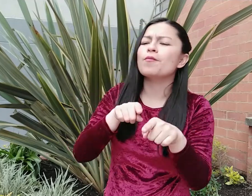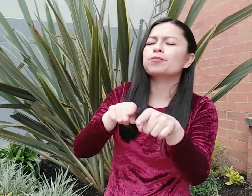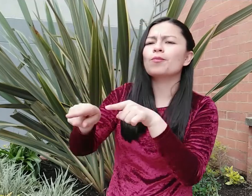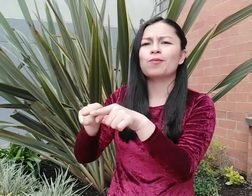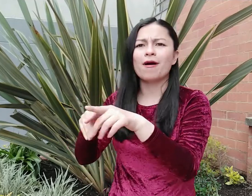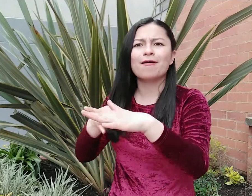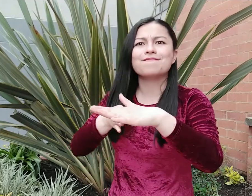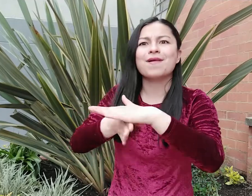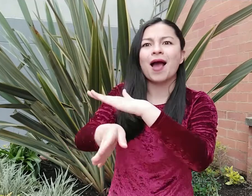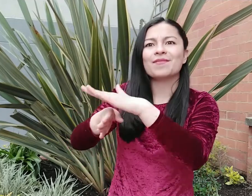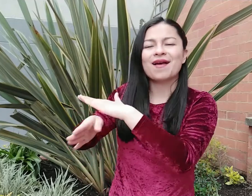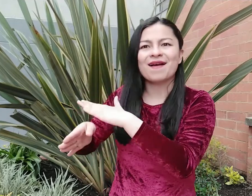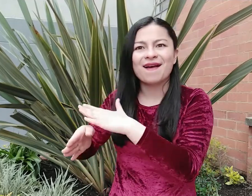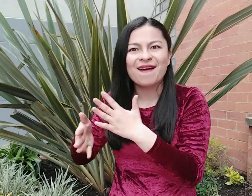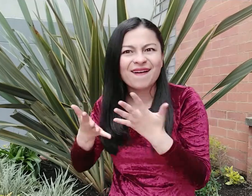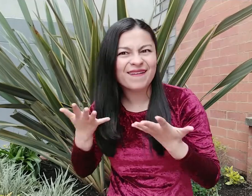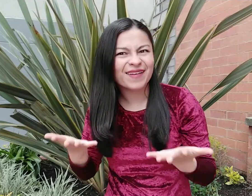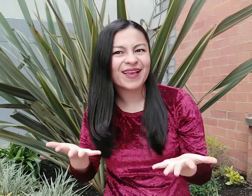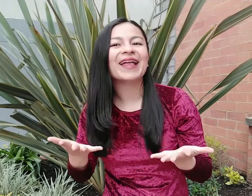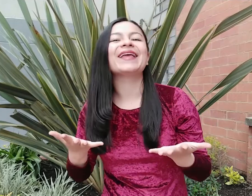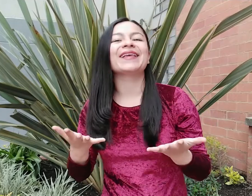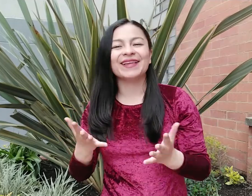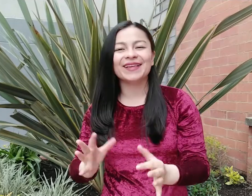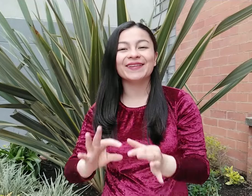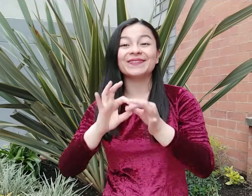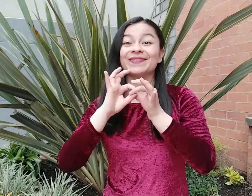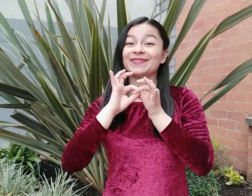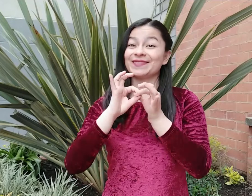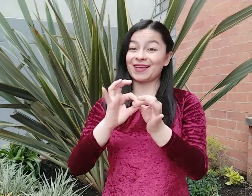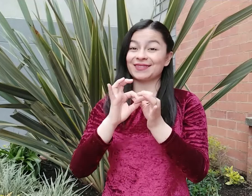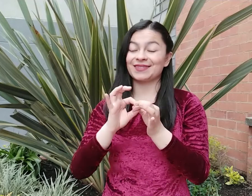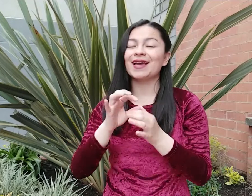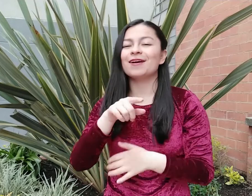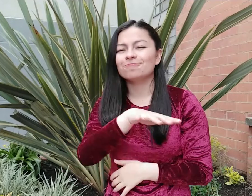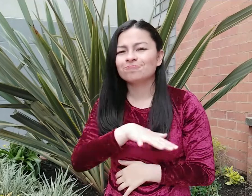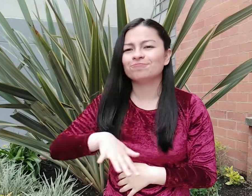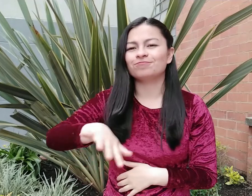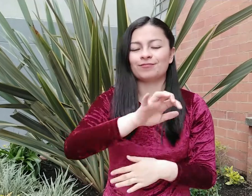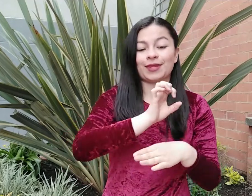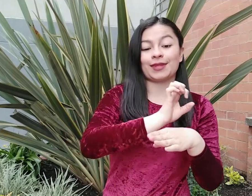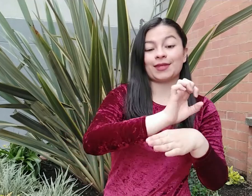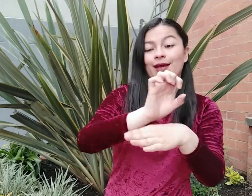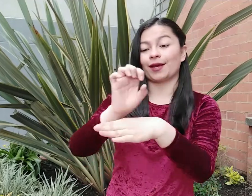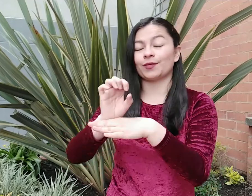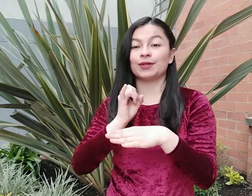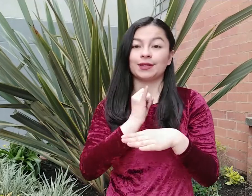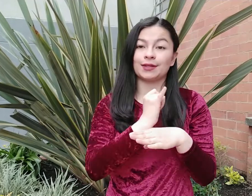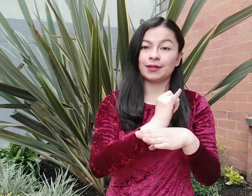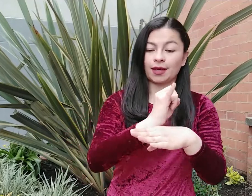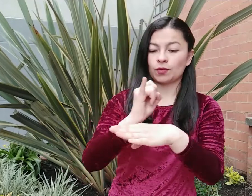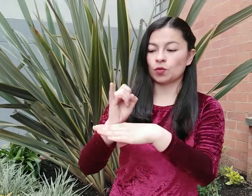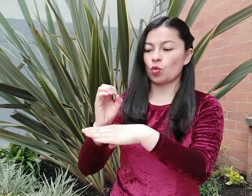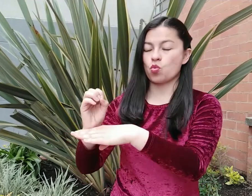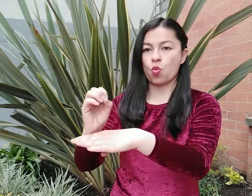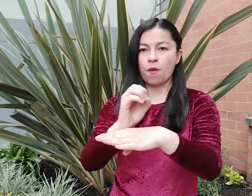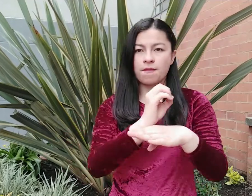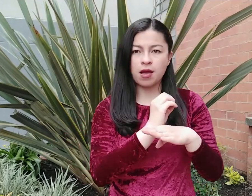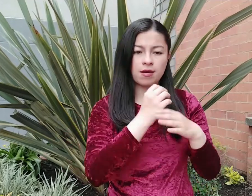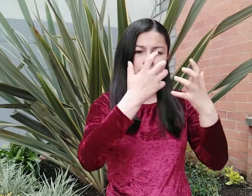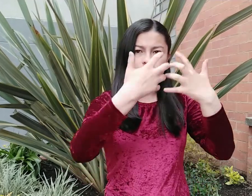comunidad sorda. Es por este motivo que entidades, instituciones, organizaciones,